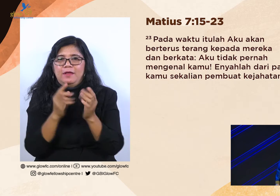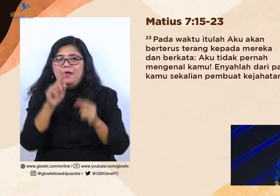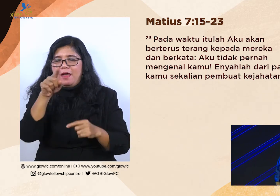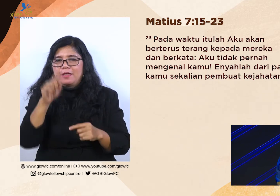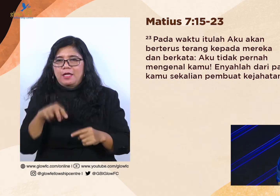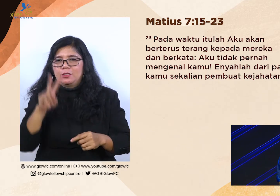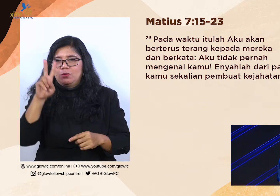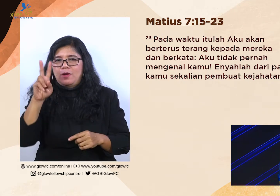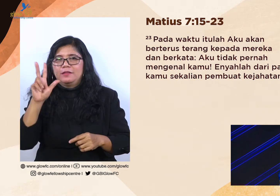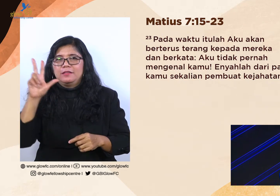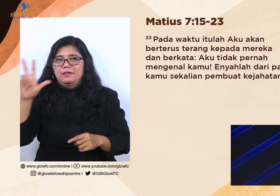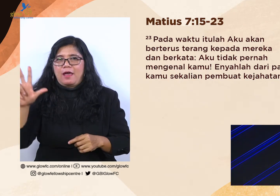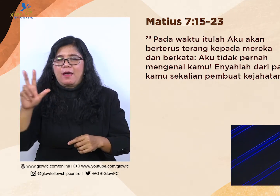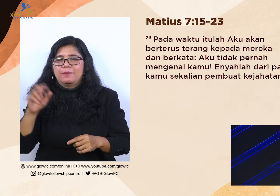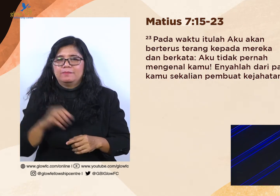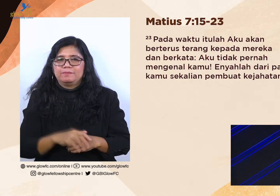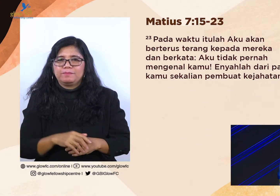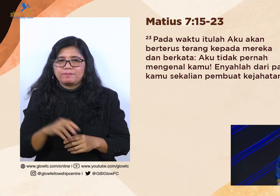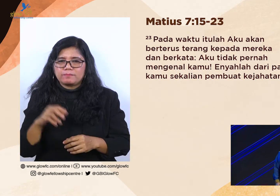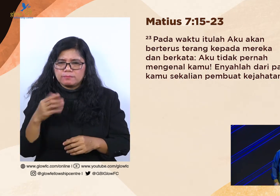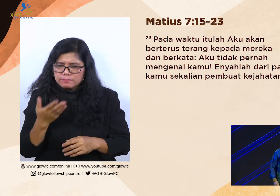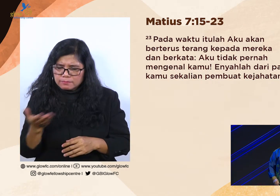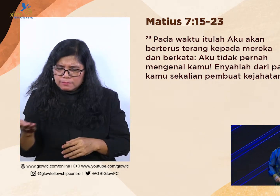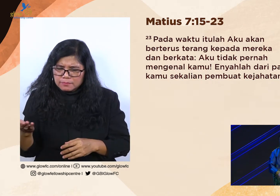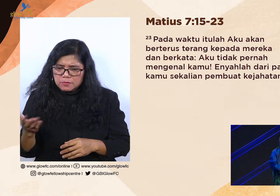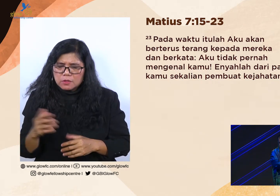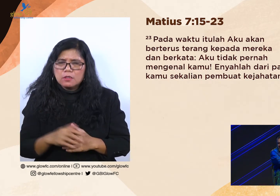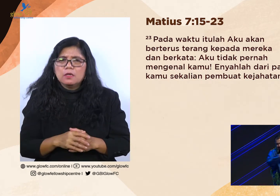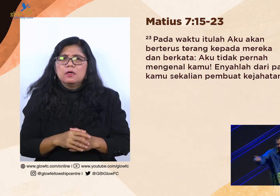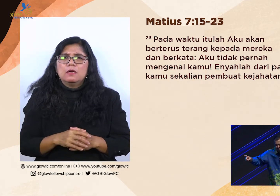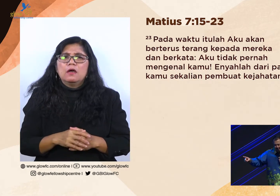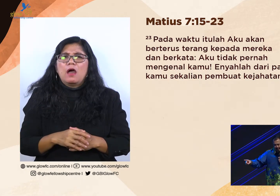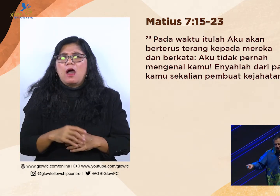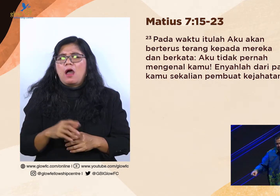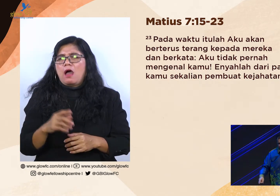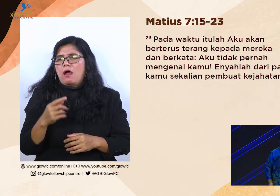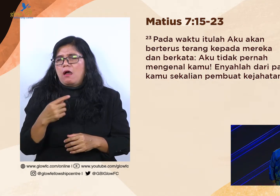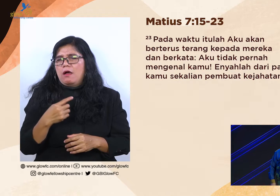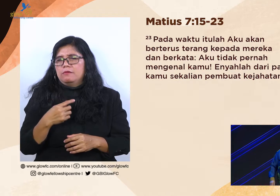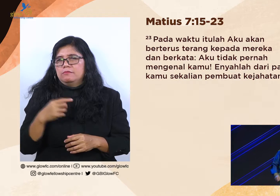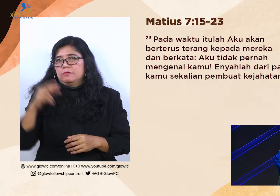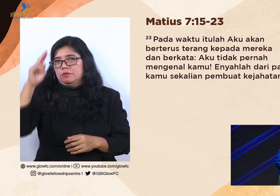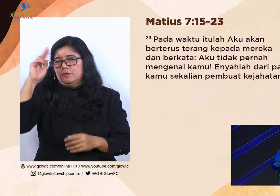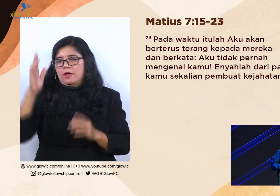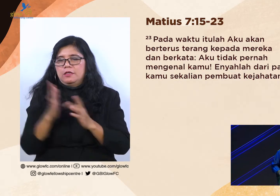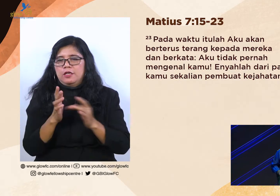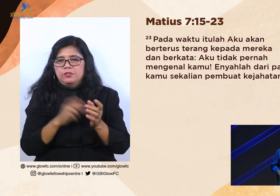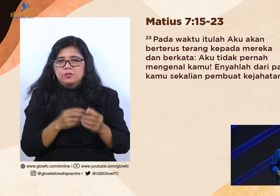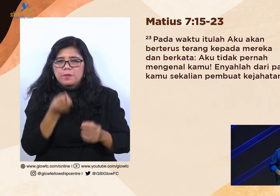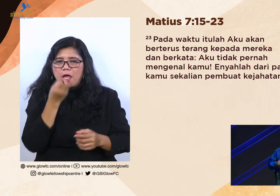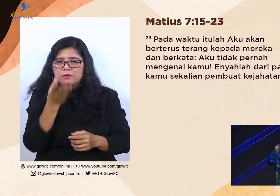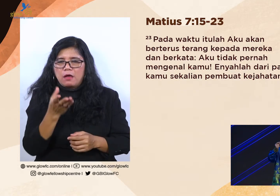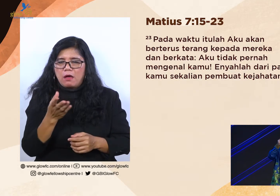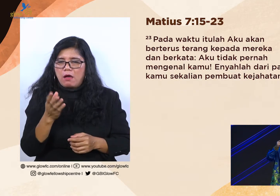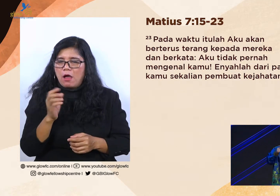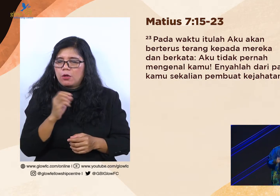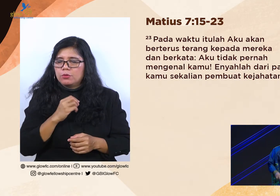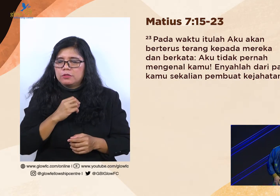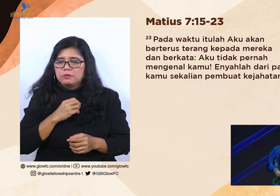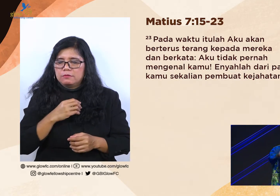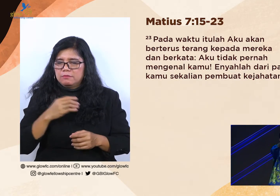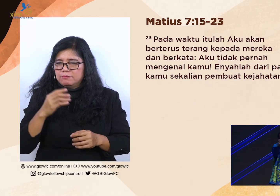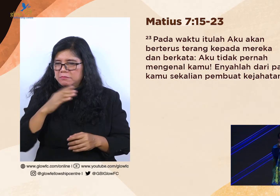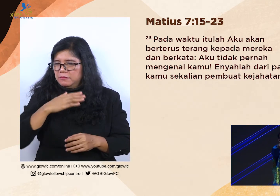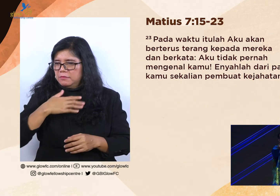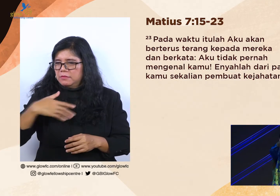Pada waktu itulah, aku akan berterus terang kepada mereka dan berkata, aku tidak pernah mengenal kamu. Anyah dari hadapanku, kamu sekalian